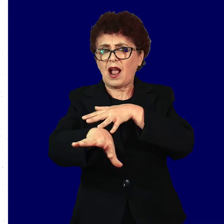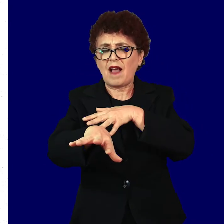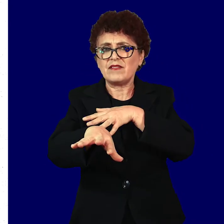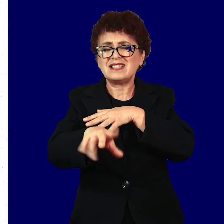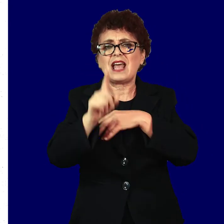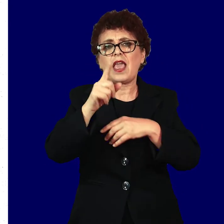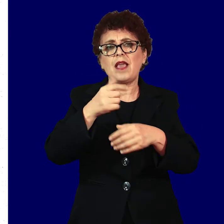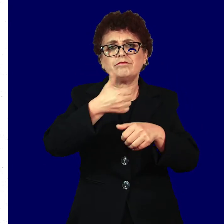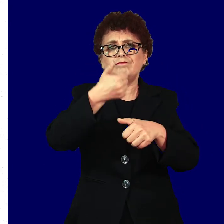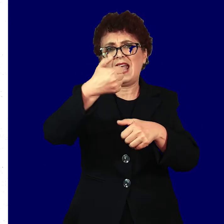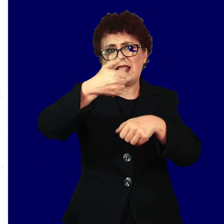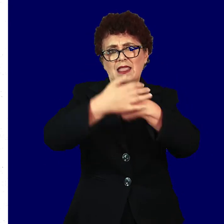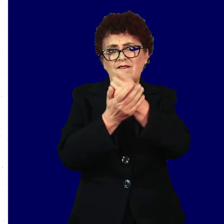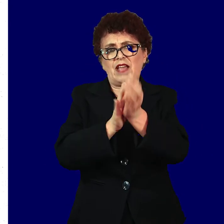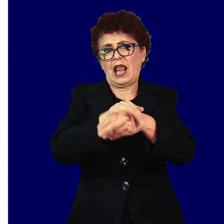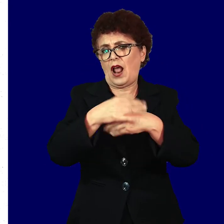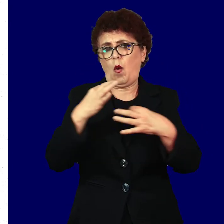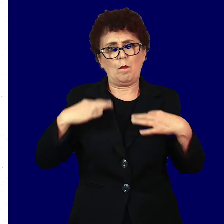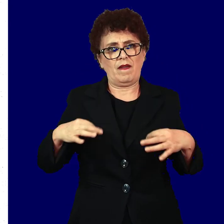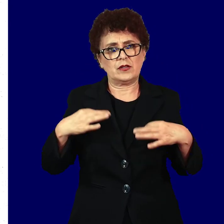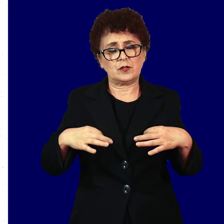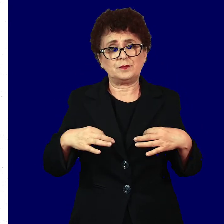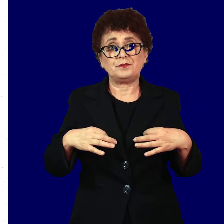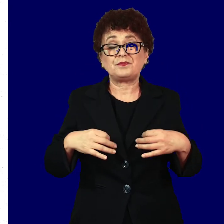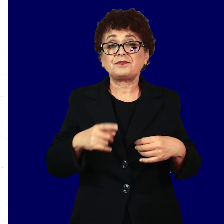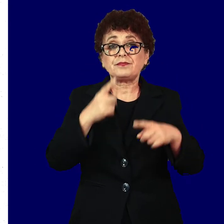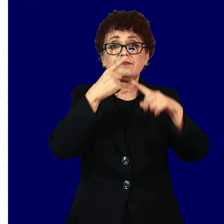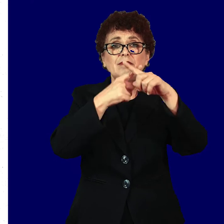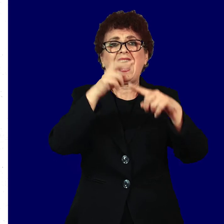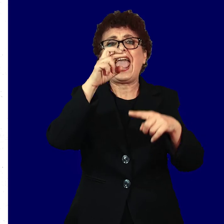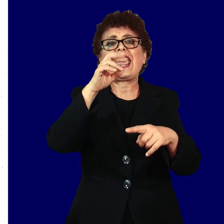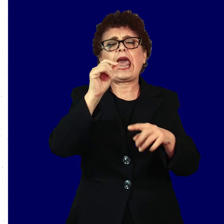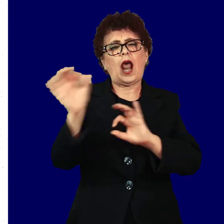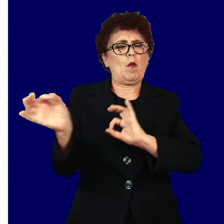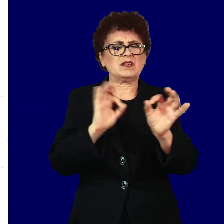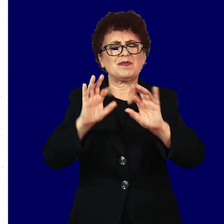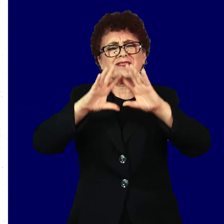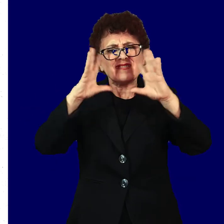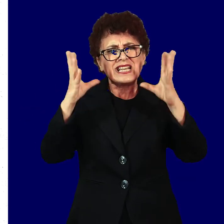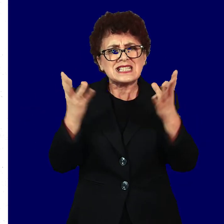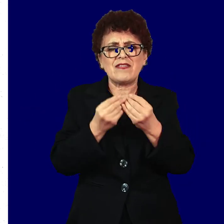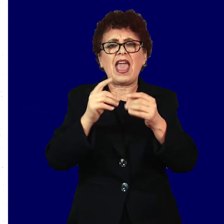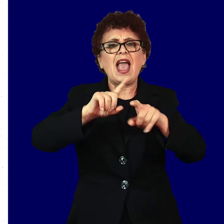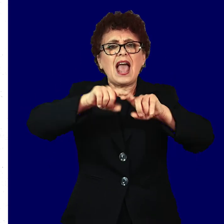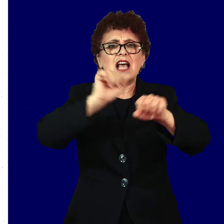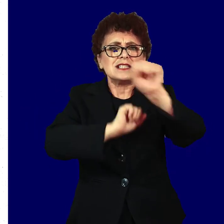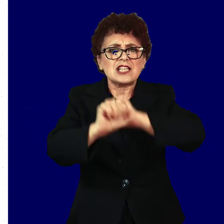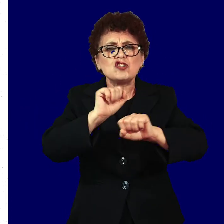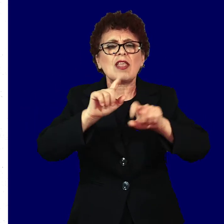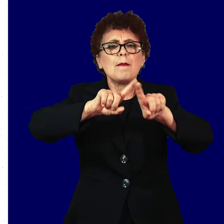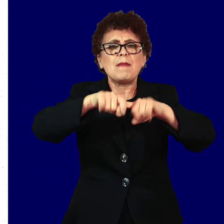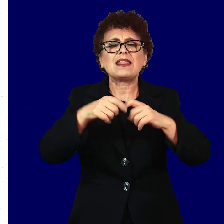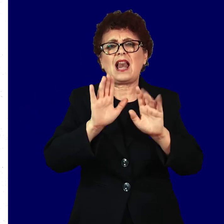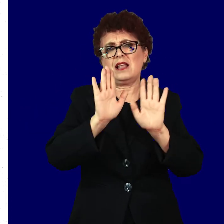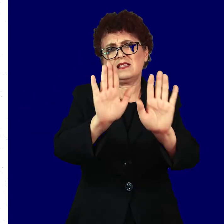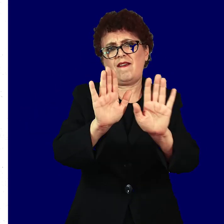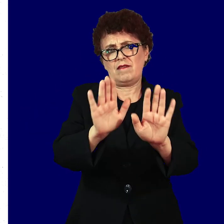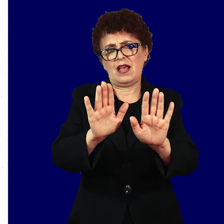и дезинфекција на раце. При тоа, хера ги обезбедува сите заштитни материјали за клиентите.